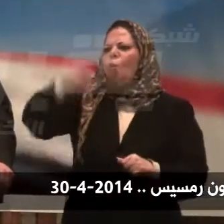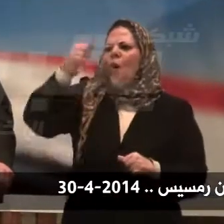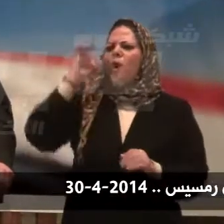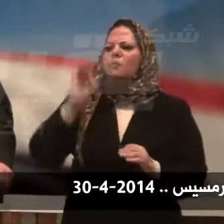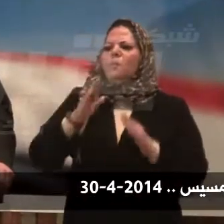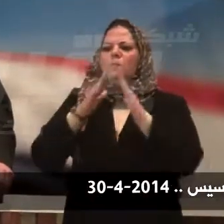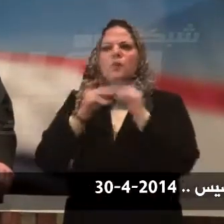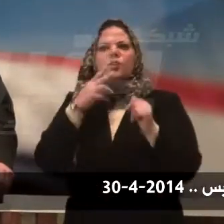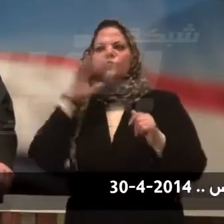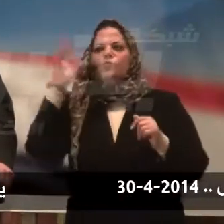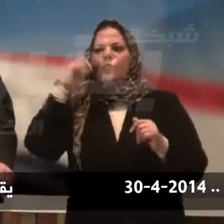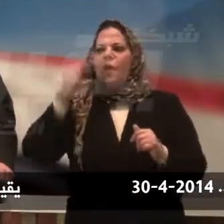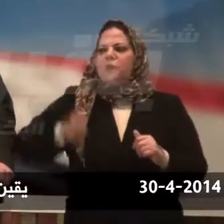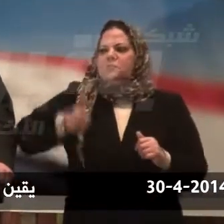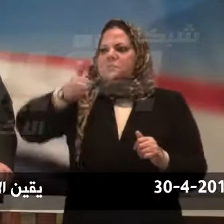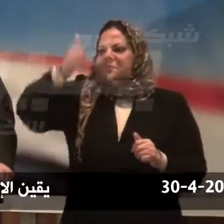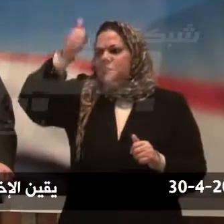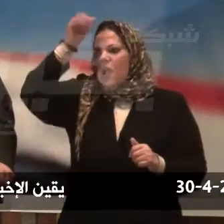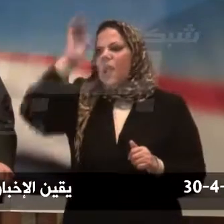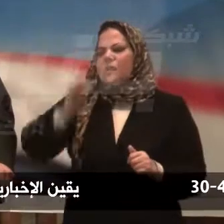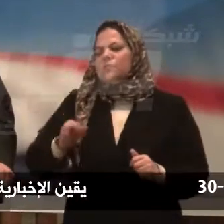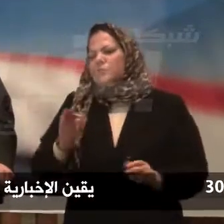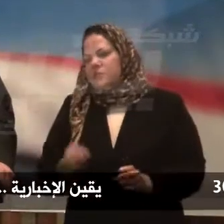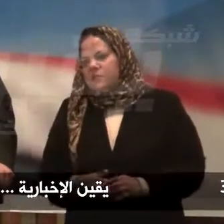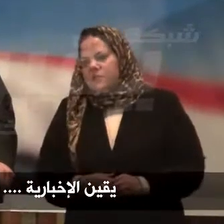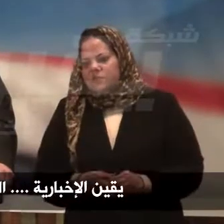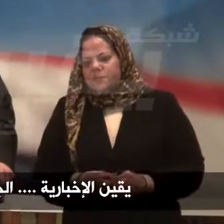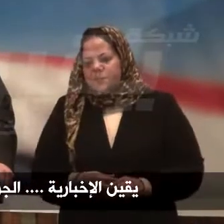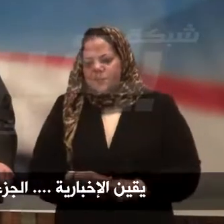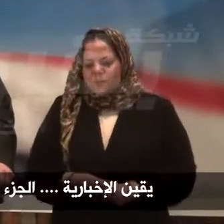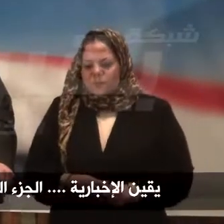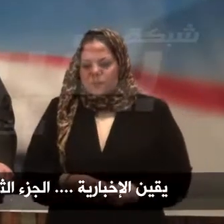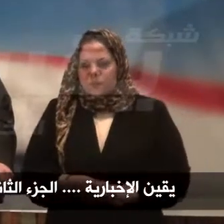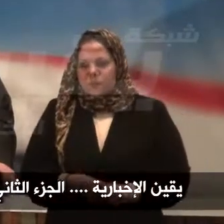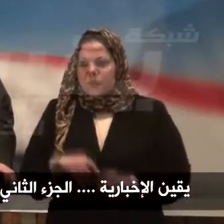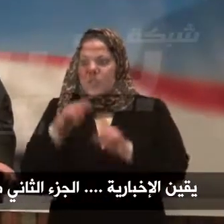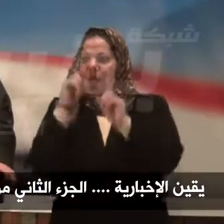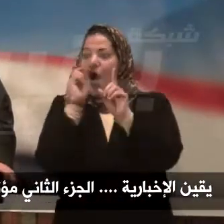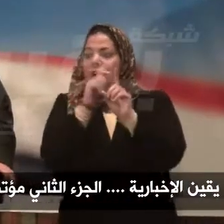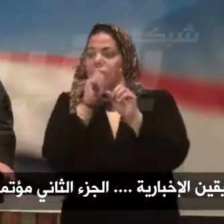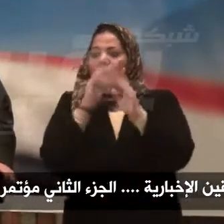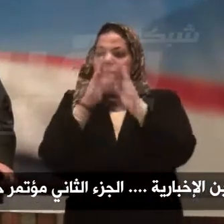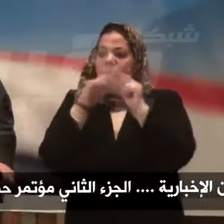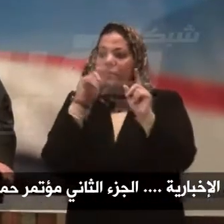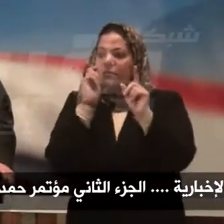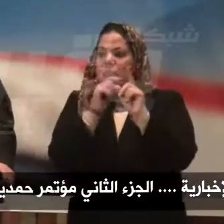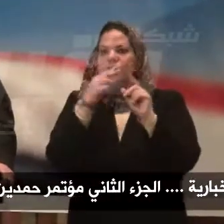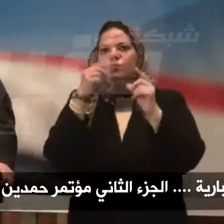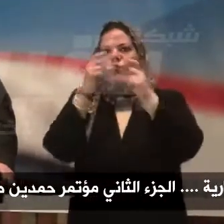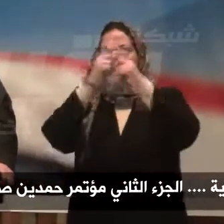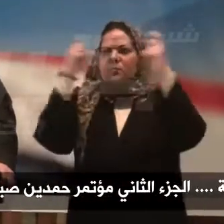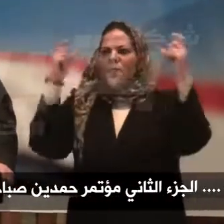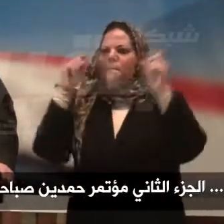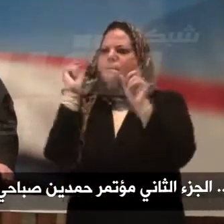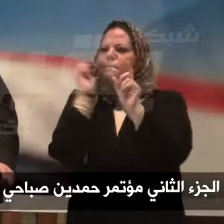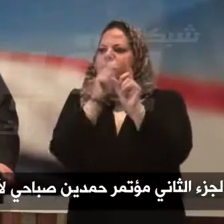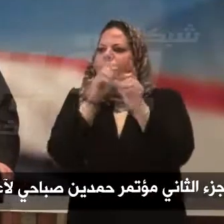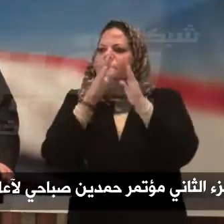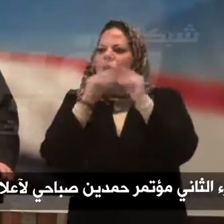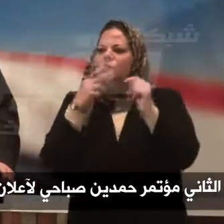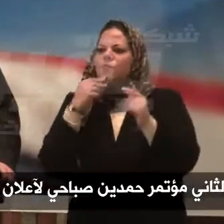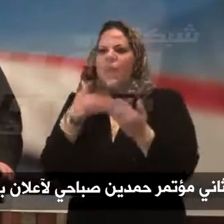يليت بمصر وكفأة وناجح الاصلاح الاداري في مصر عنوان جوهازي